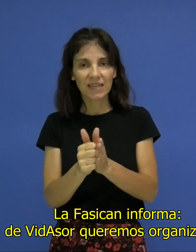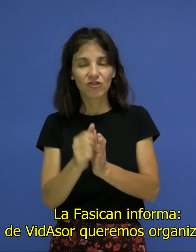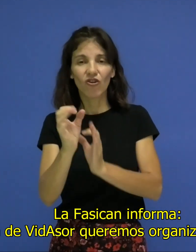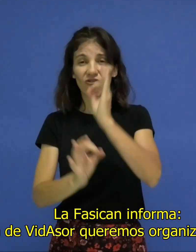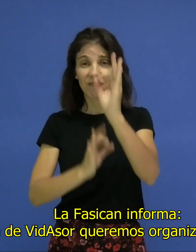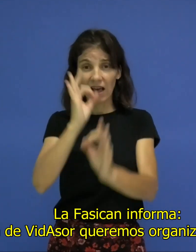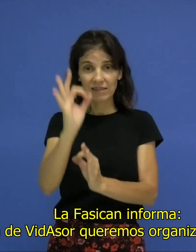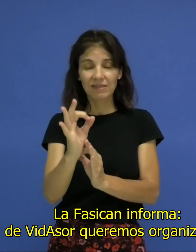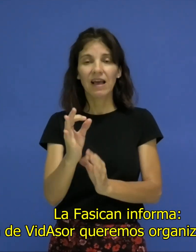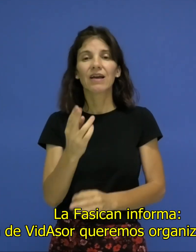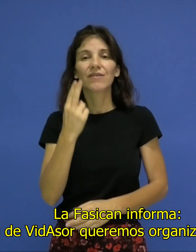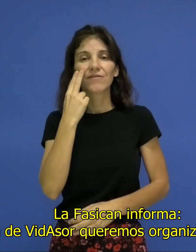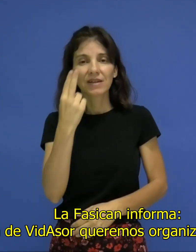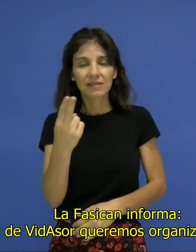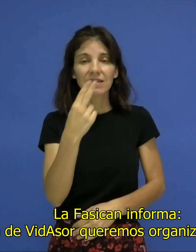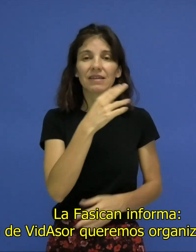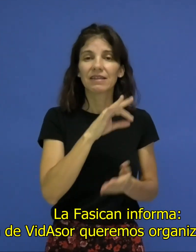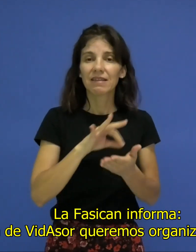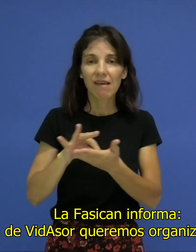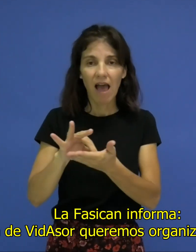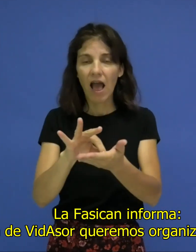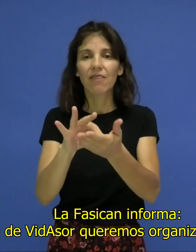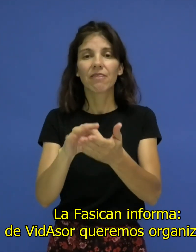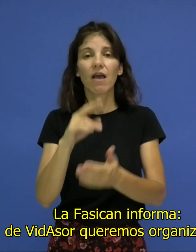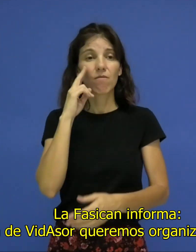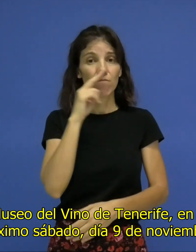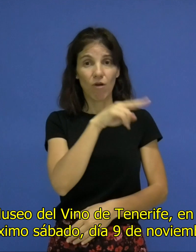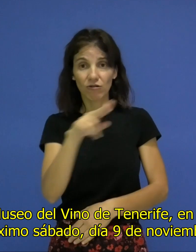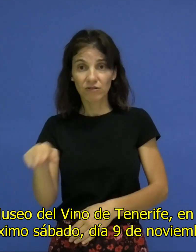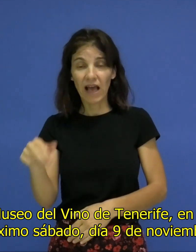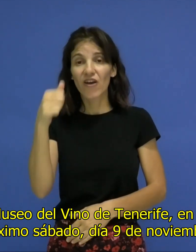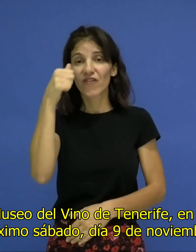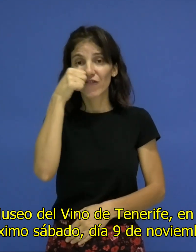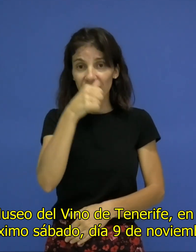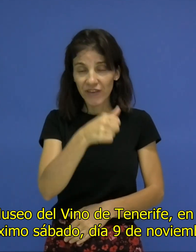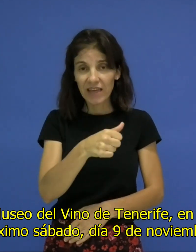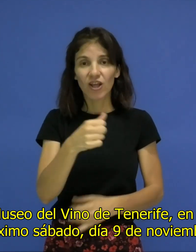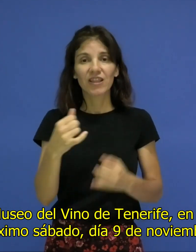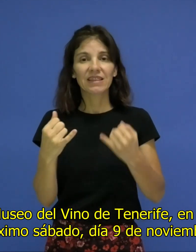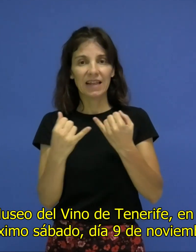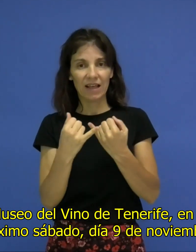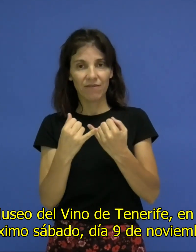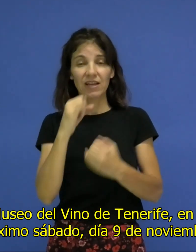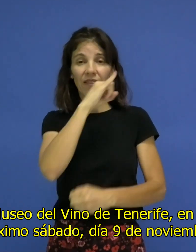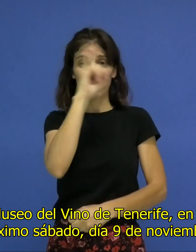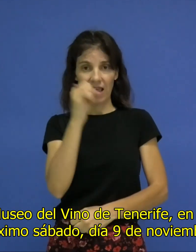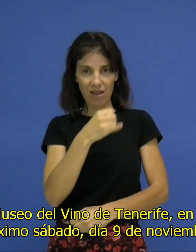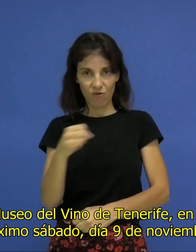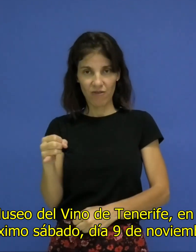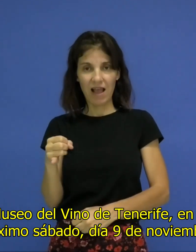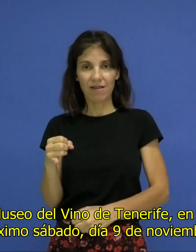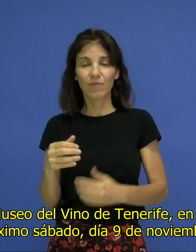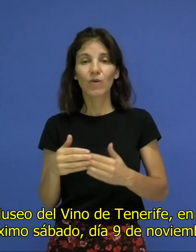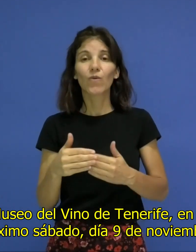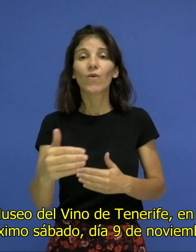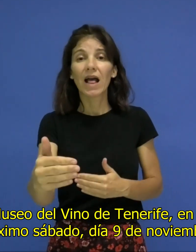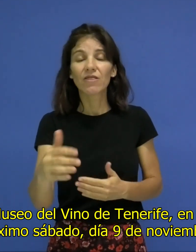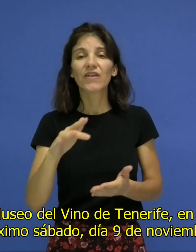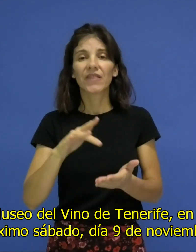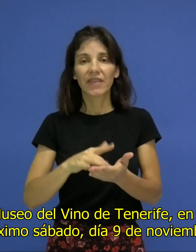Fasicán informa, desde el área de Vidasor queremos organizar una visita guiada al Museo del Vino de Tenerife en el Sausal.